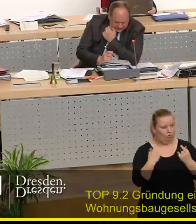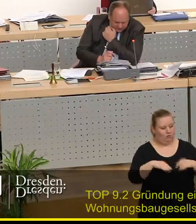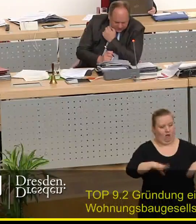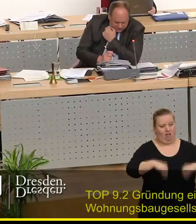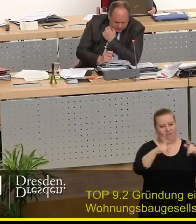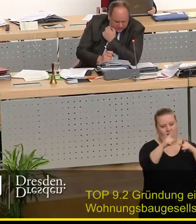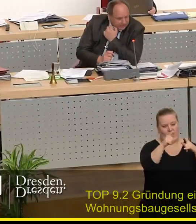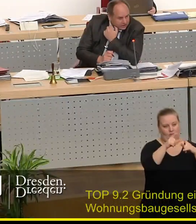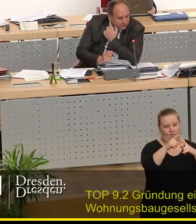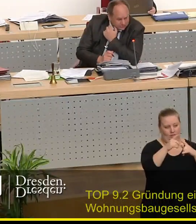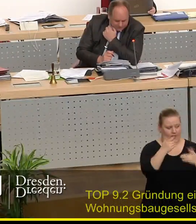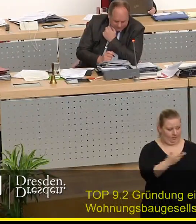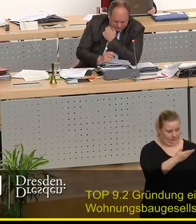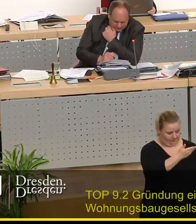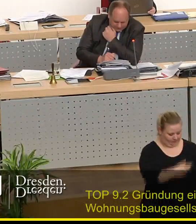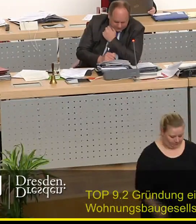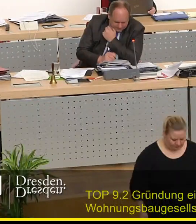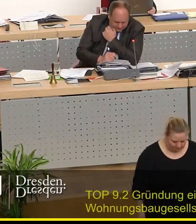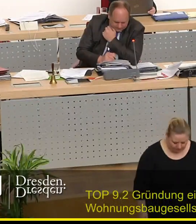beginnt SPD-Fraktion, Herr Avenarius.